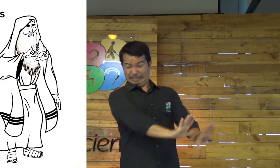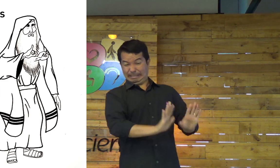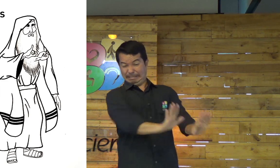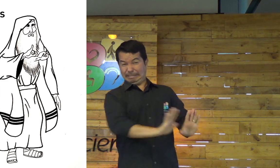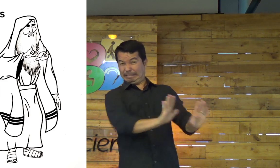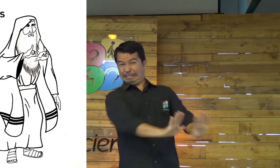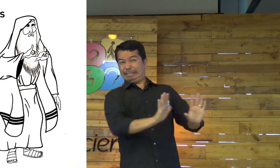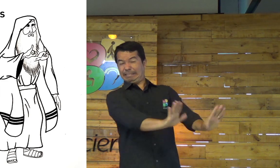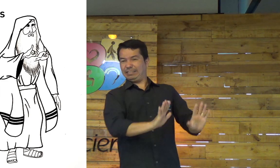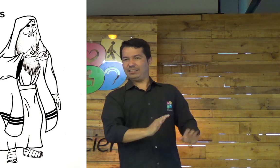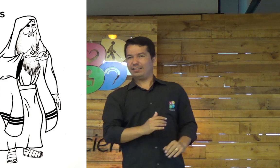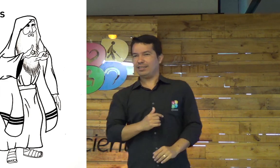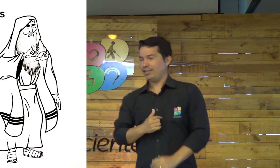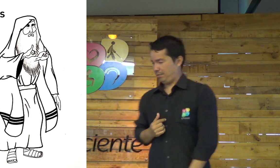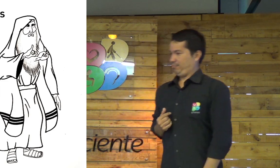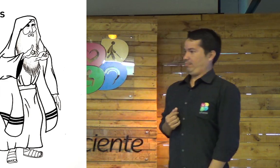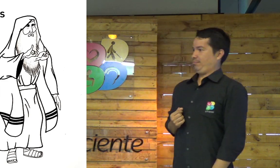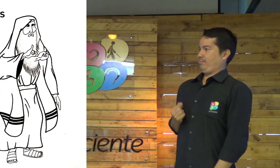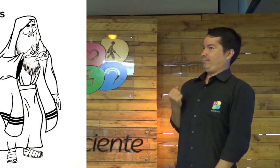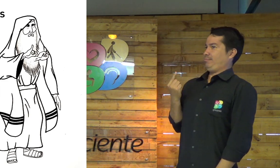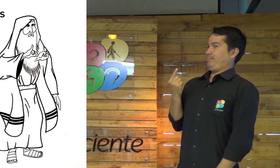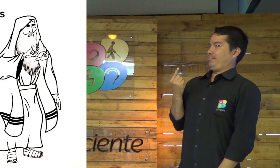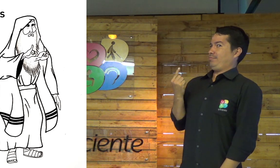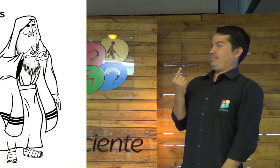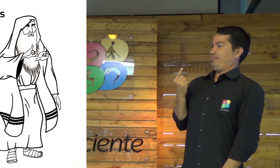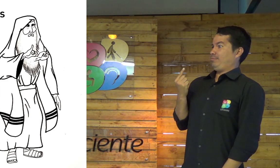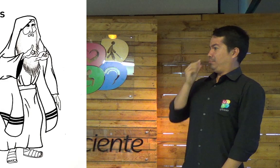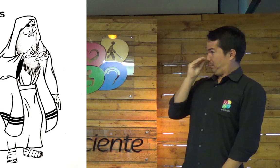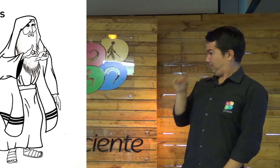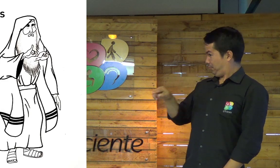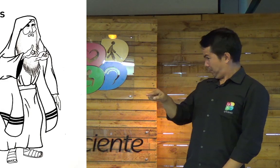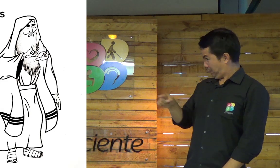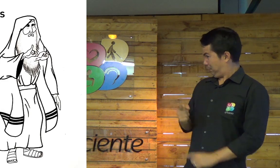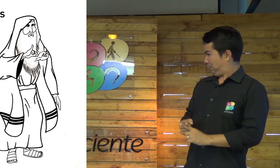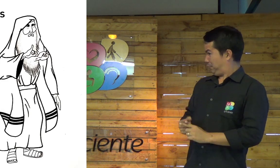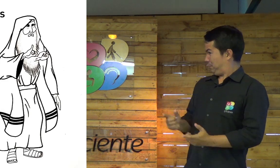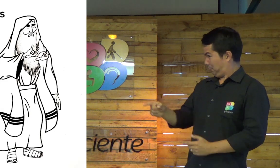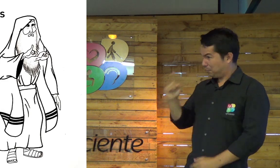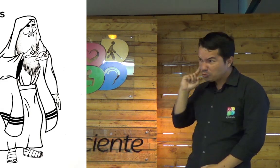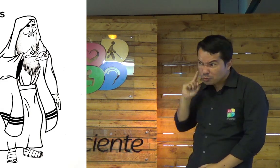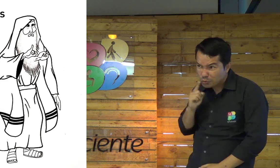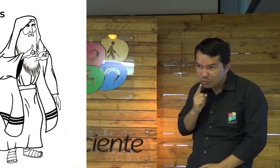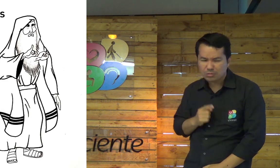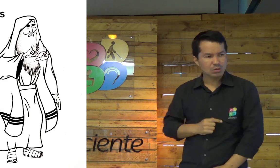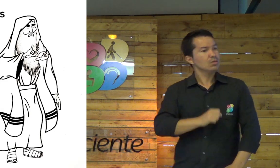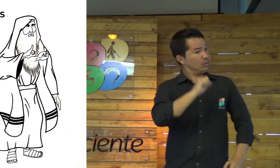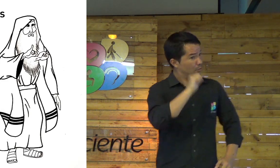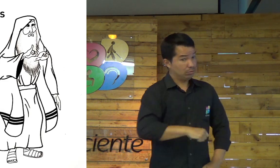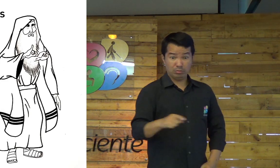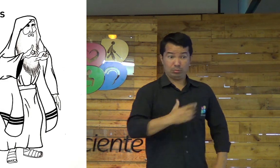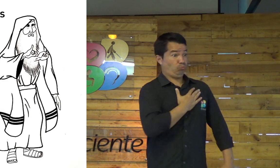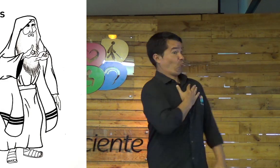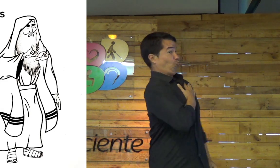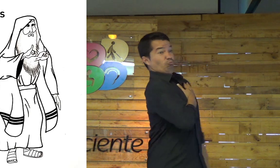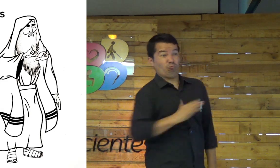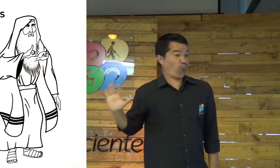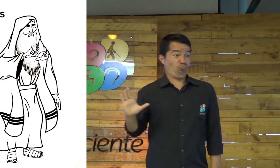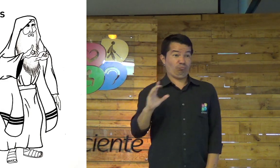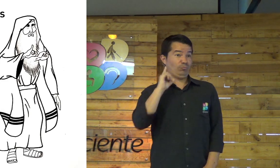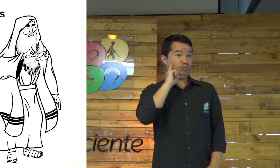Não, não. Ele não. Nos encontros de família ele não vai. Ele não se preocupa. Ele rejeita o surdo? Sim,